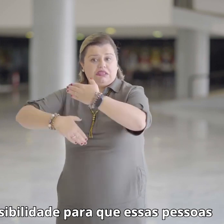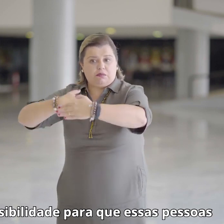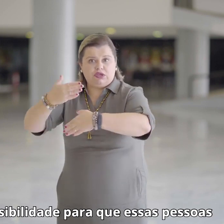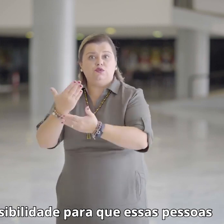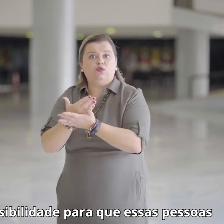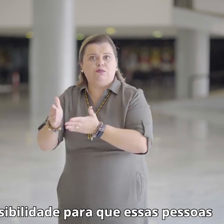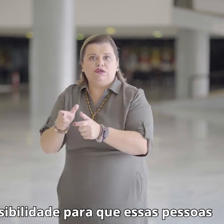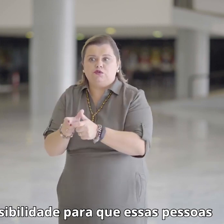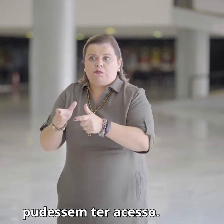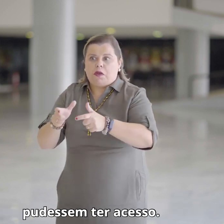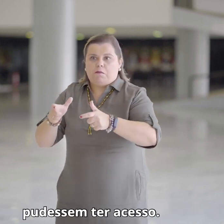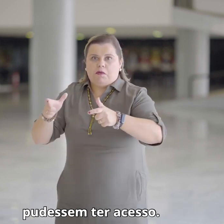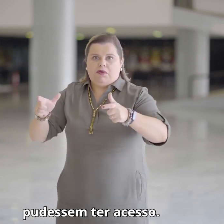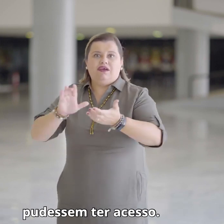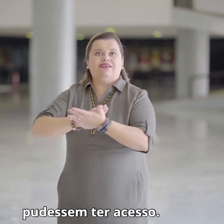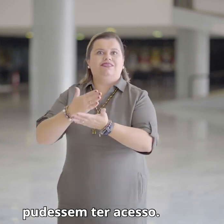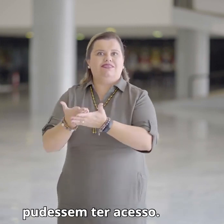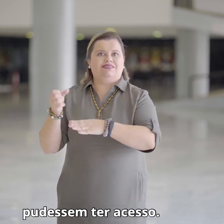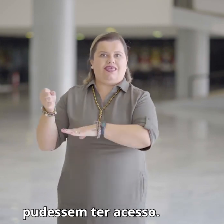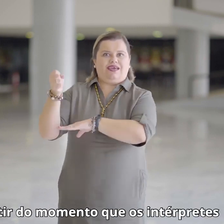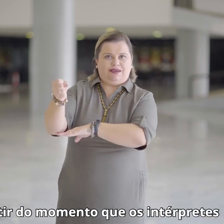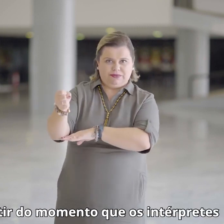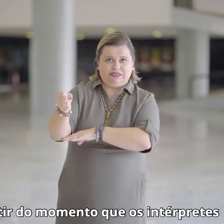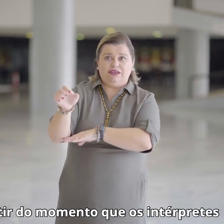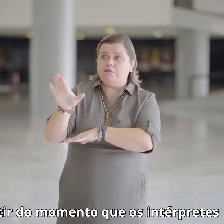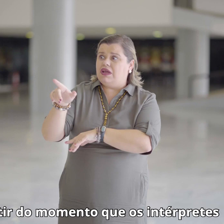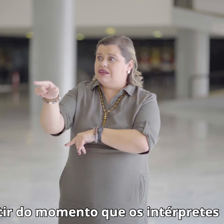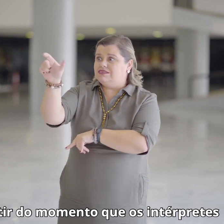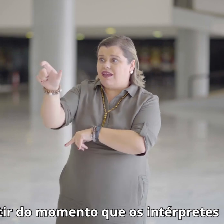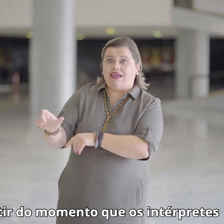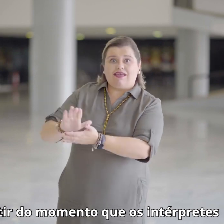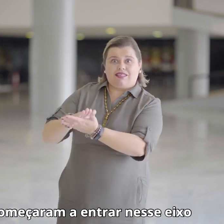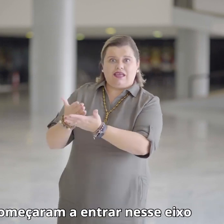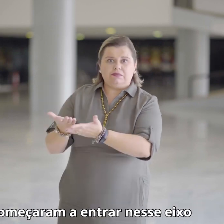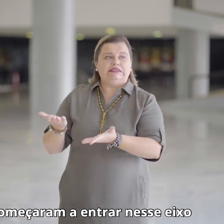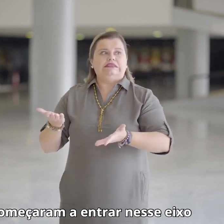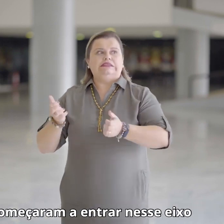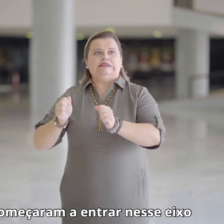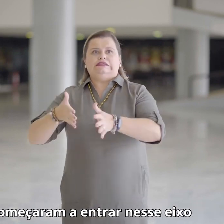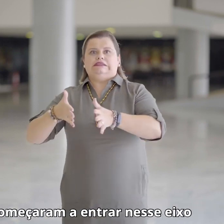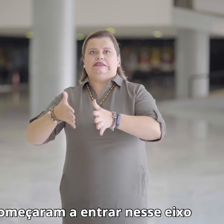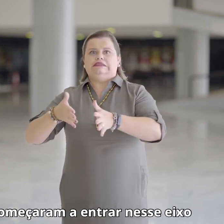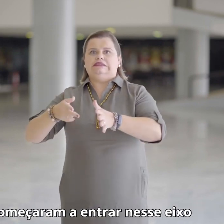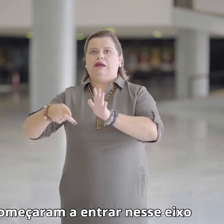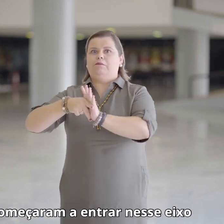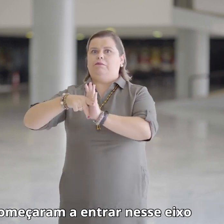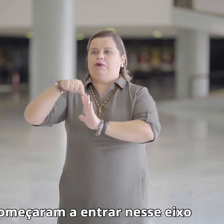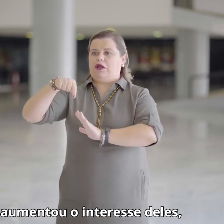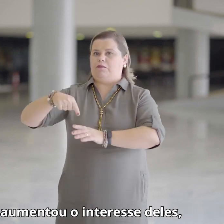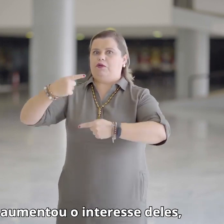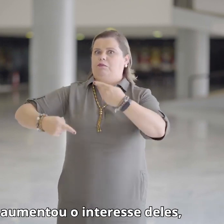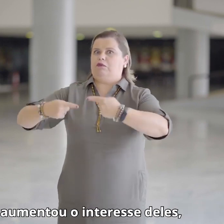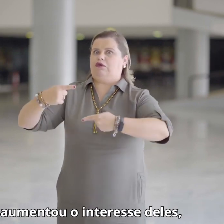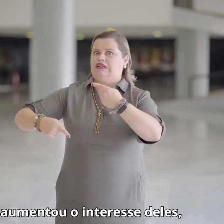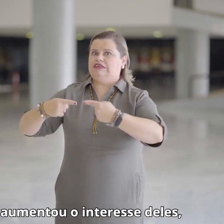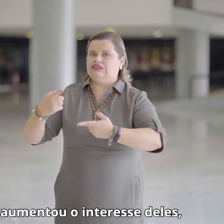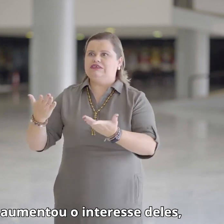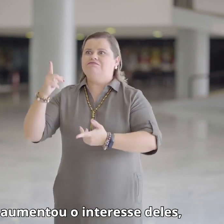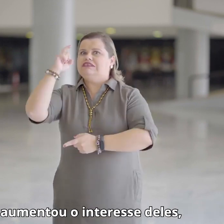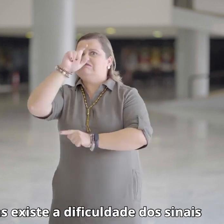para que essas pessoas pudessem ter acesso. A partir do momento que os intérpretes começaram a entrar nesse eixo, aumentou o interesse deles.